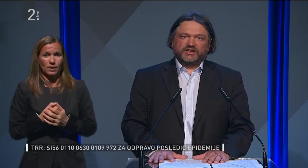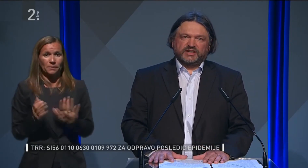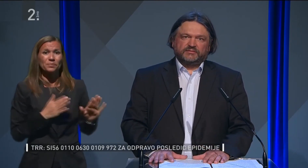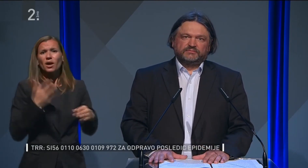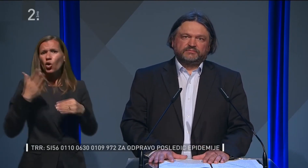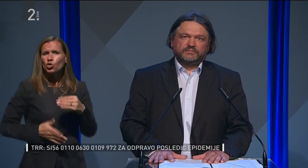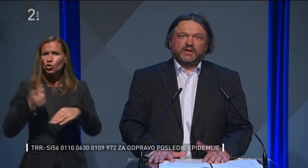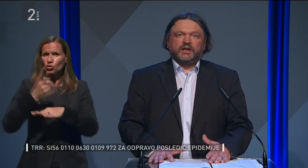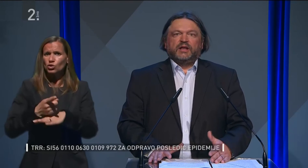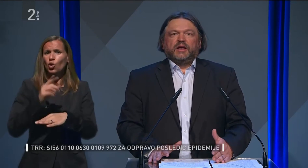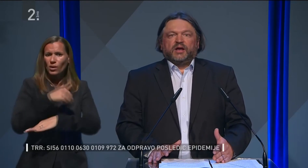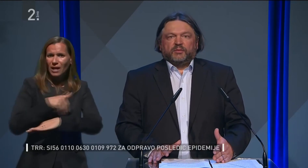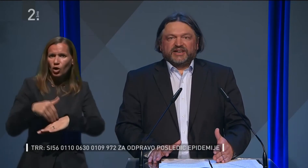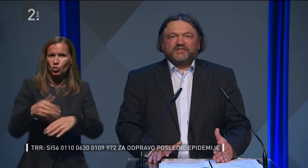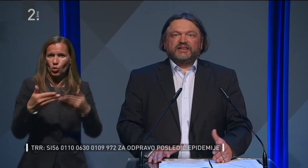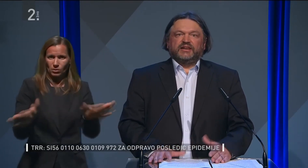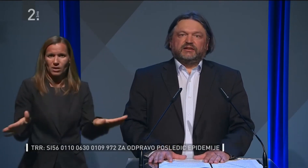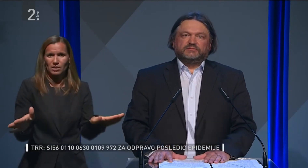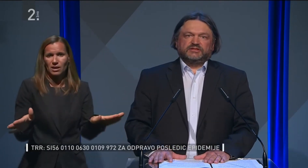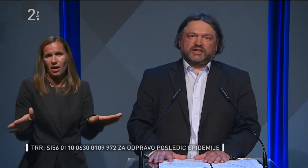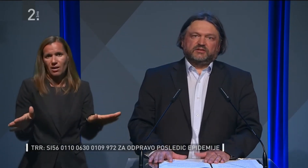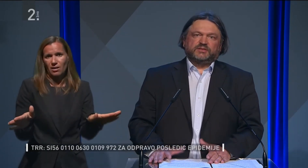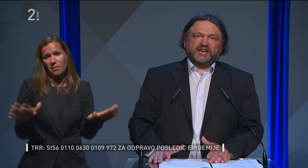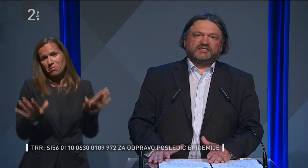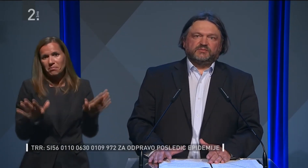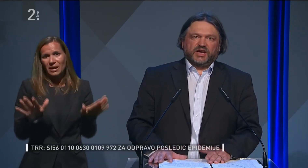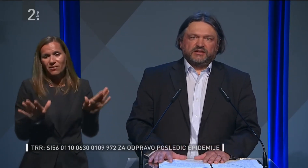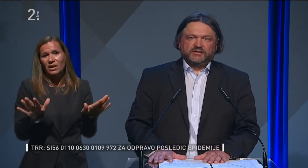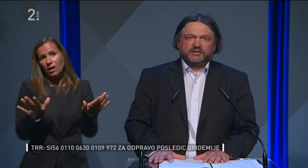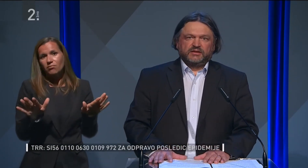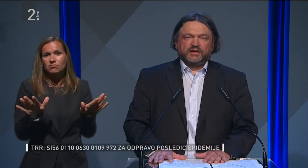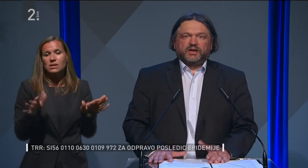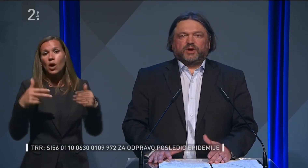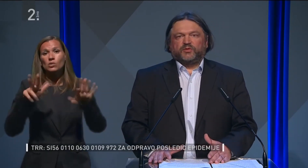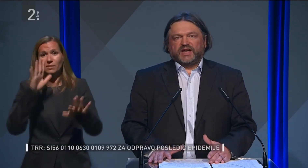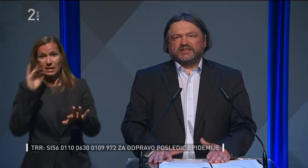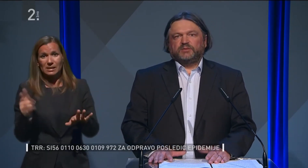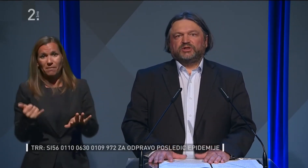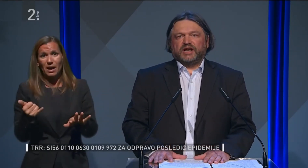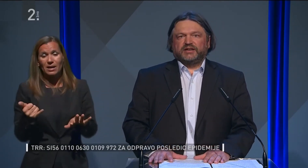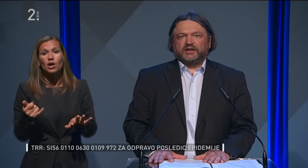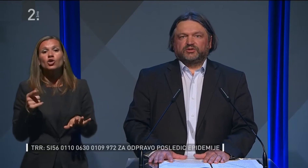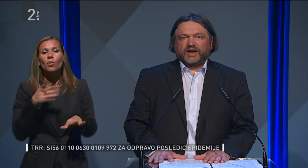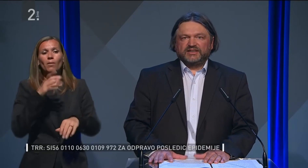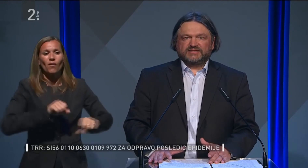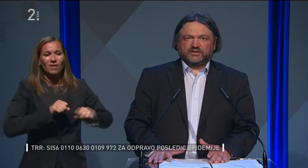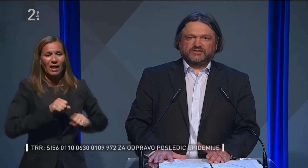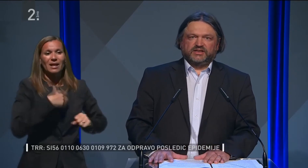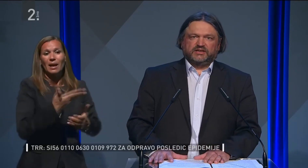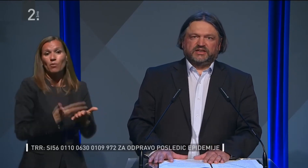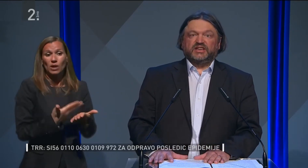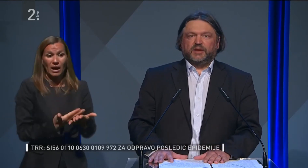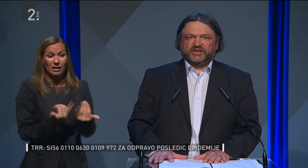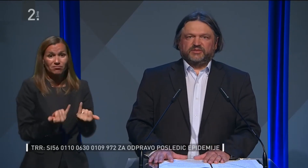datom odprtja, predvidenega za 18. maj, pa bo vlada na podlagi aktualnih